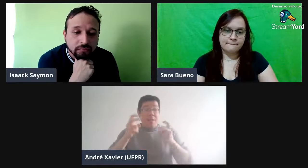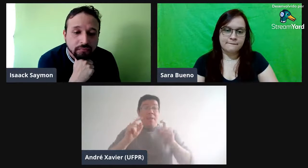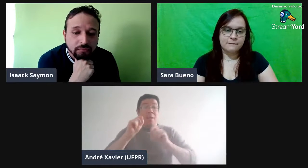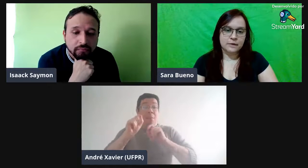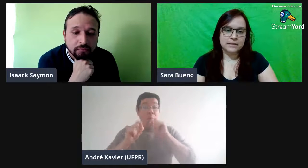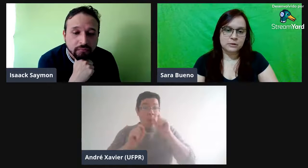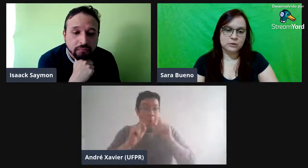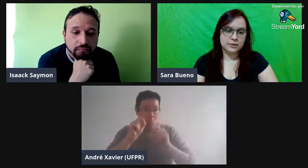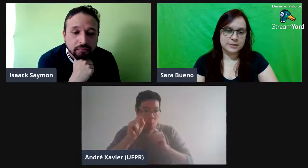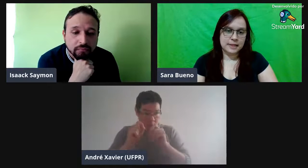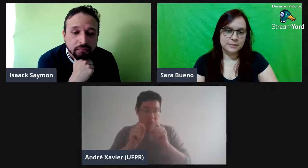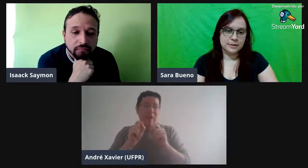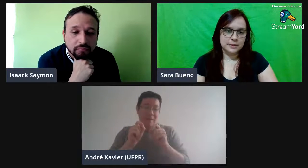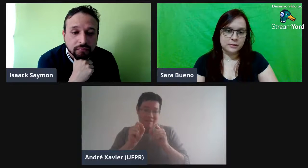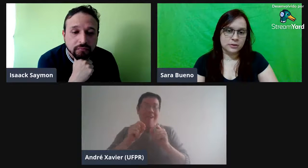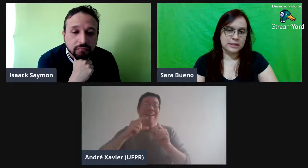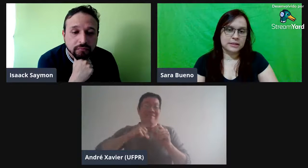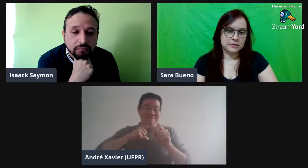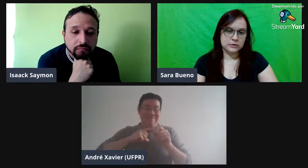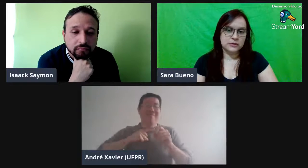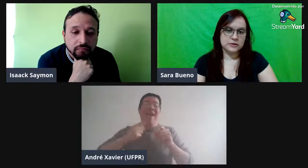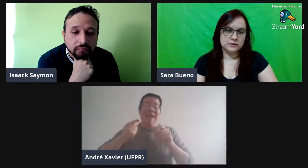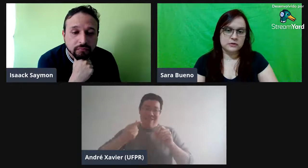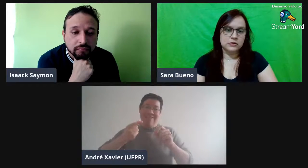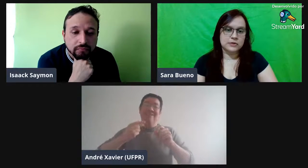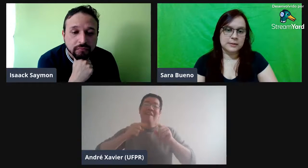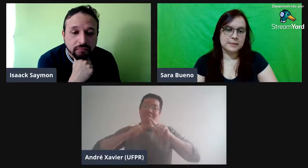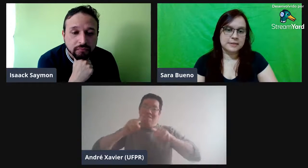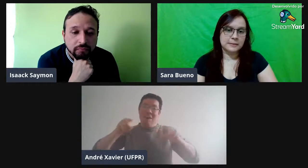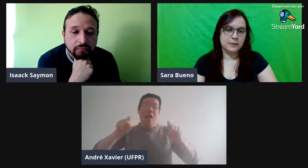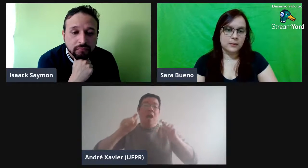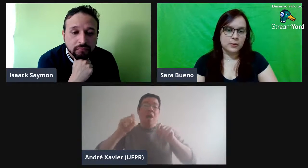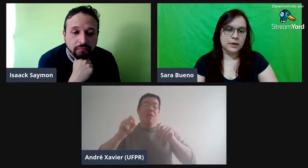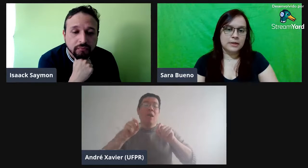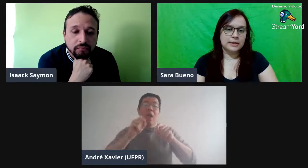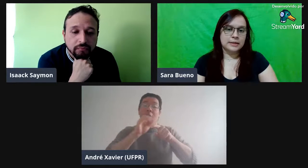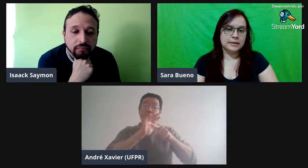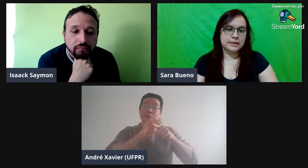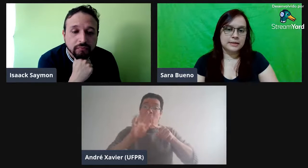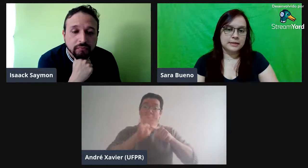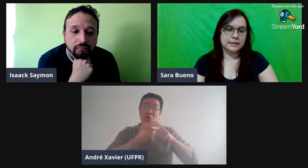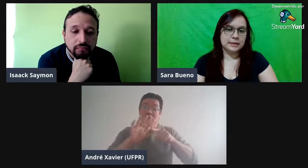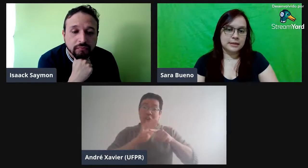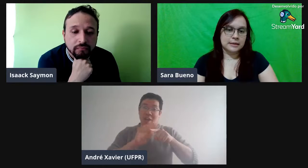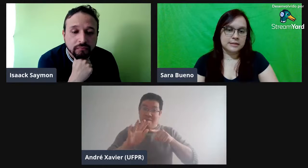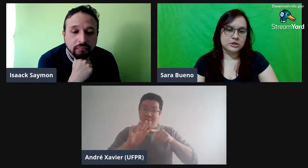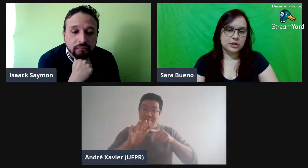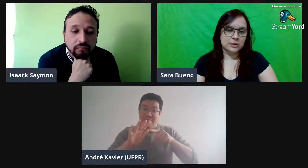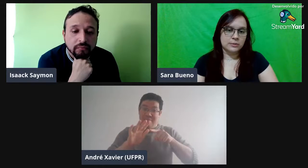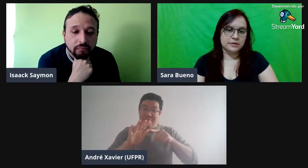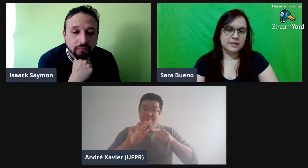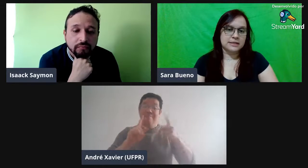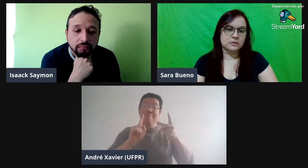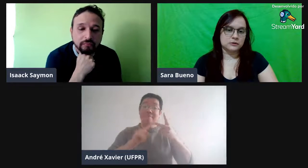Esse autor Alzheimer, quando ele analisou esses vídeos, ele percebeu que existe ali uma variação na